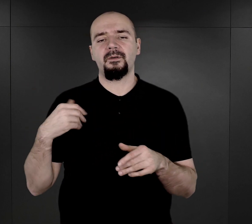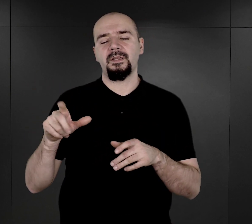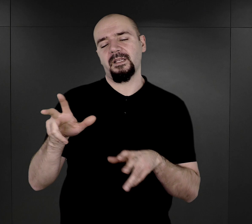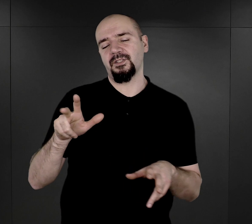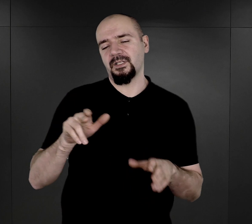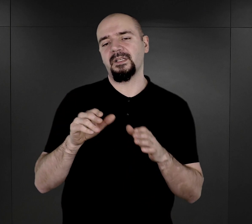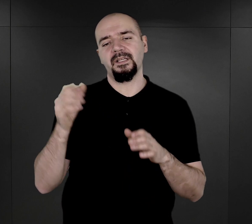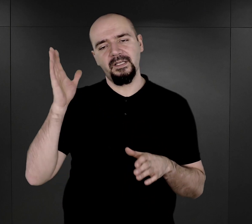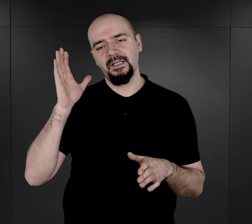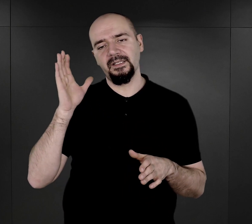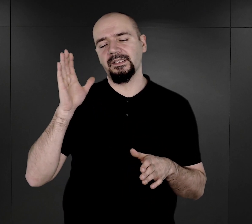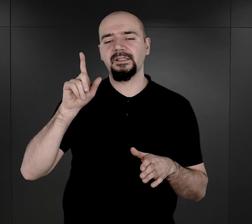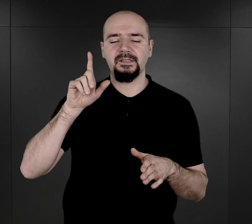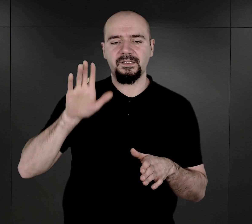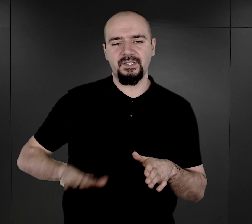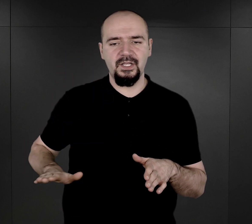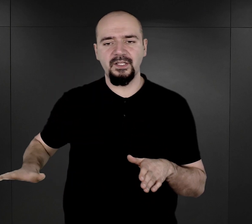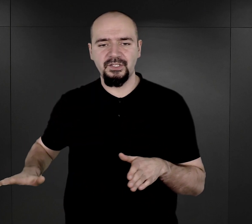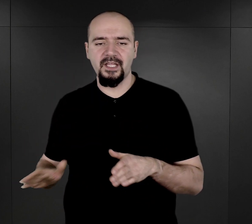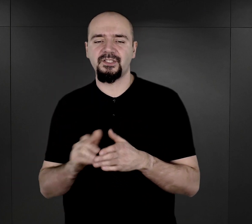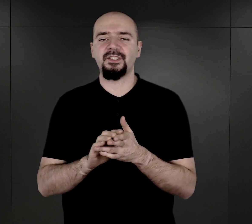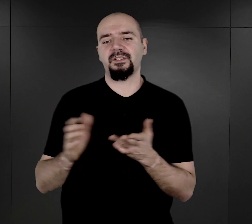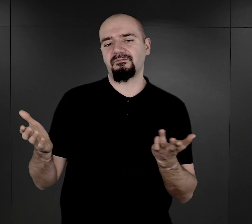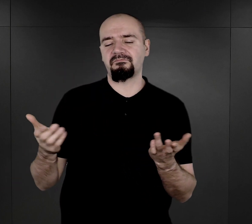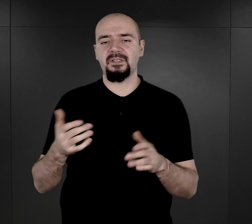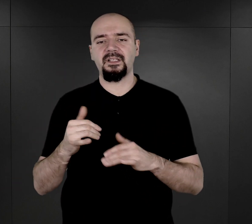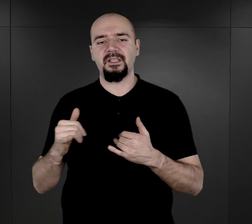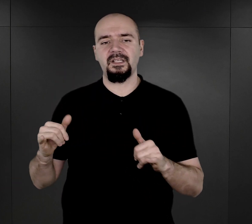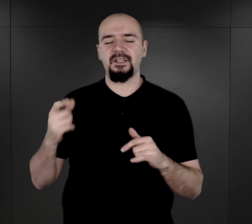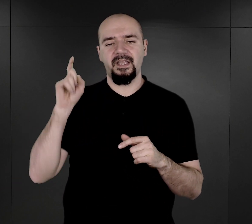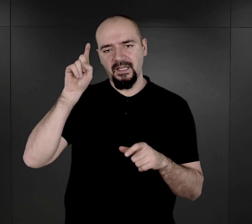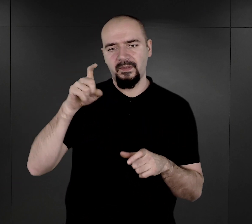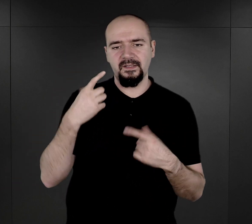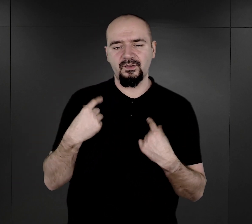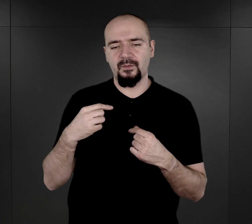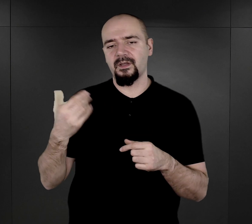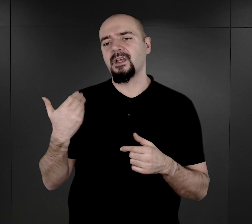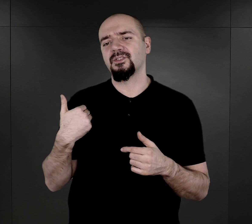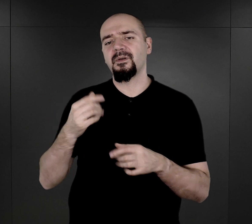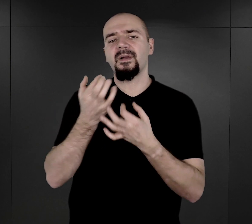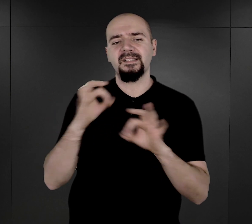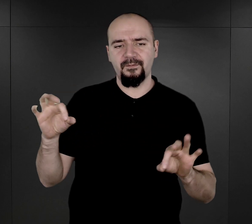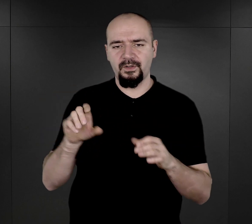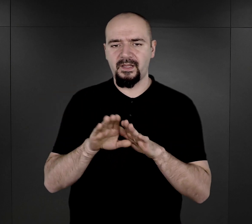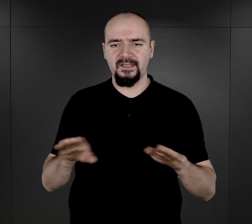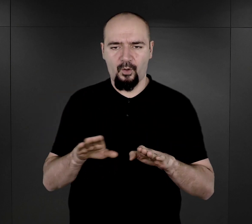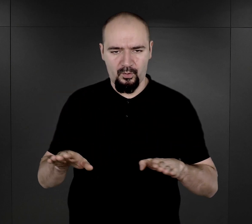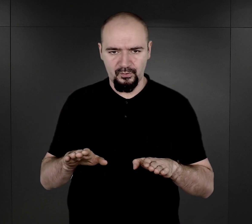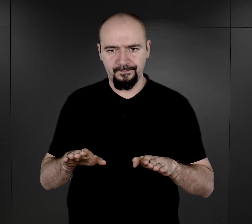Czy zdarzały się zwolnienia wśród tej grupy więźniów? To była dosyć poważna sprawa dla Głównego Urzędu Bezpieczeństwa Rzeszy,